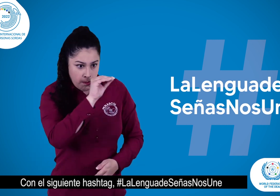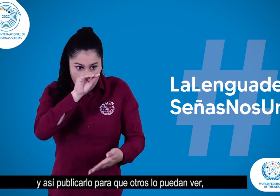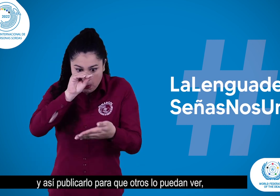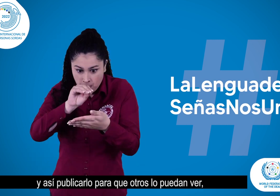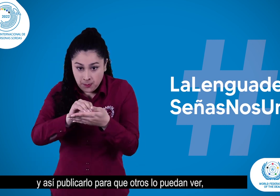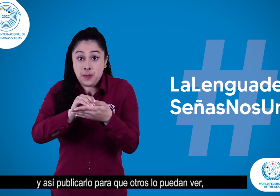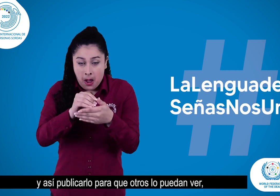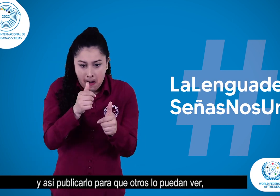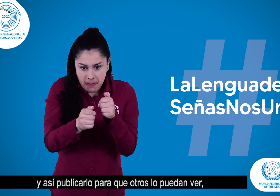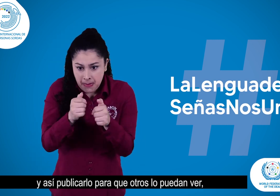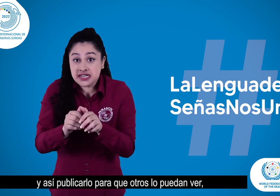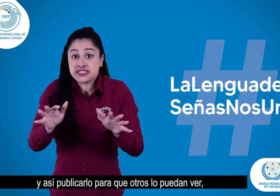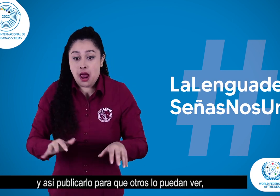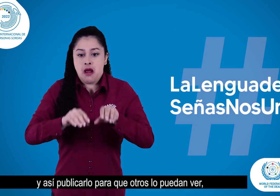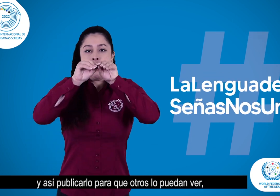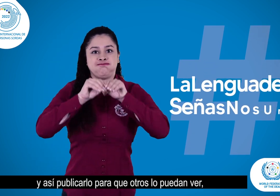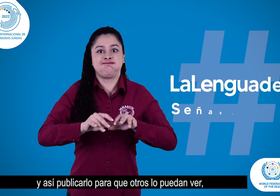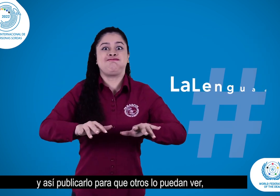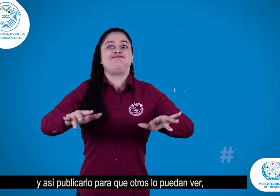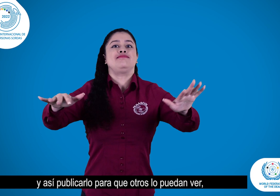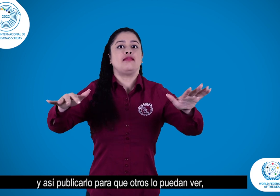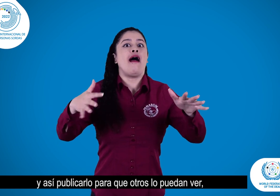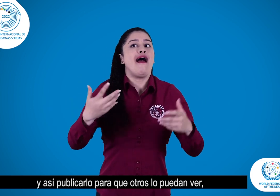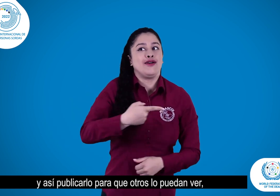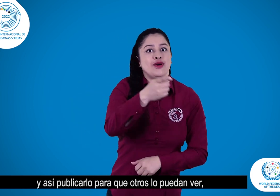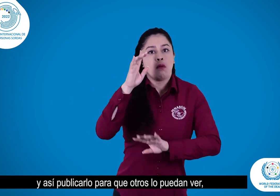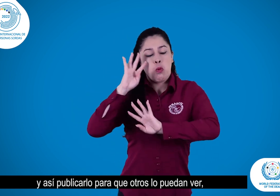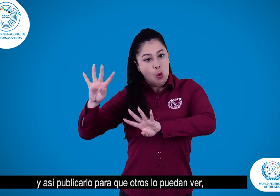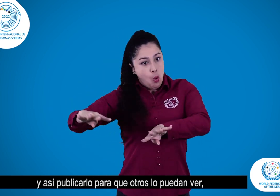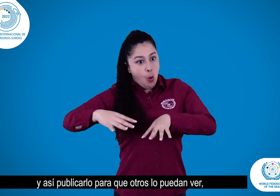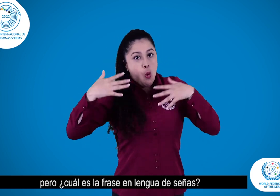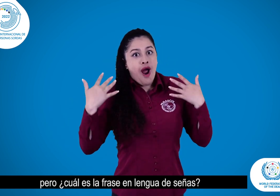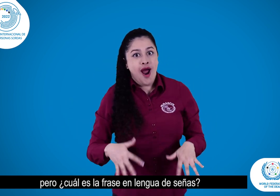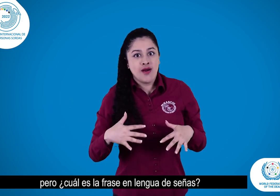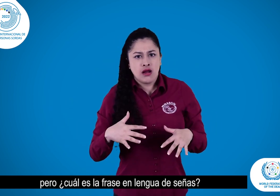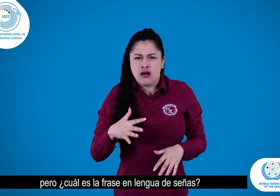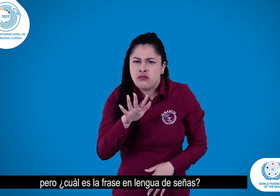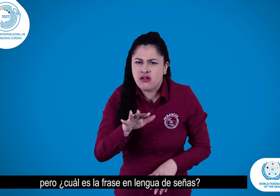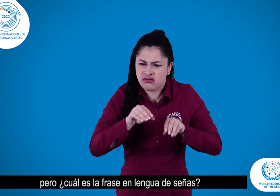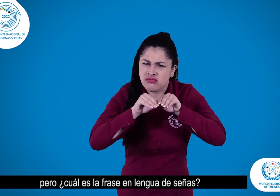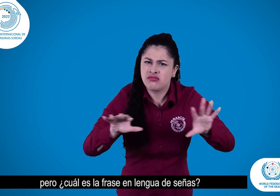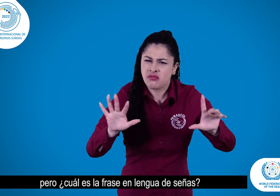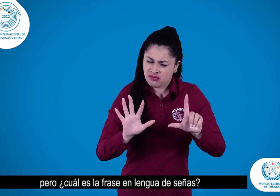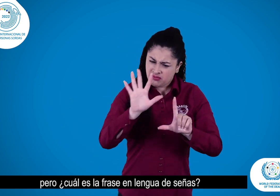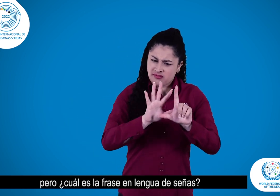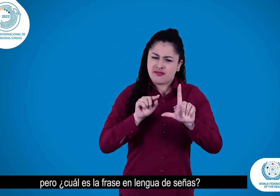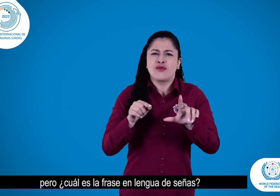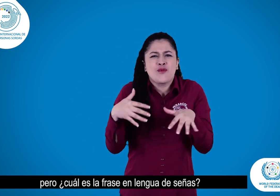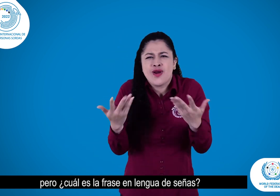Y así publicarlo, para que otros lo puedan ver. Pero, ¿cuál es la frase en lengua de señas?